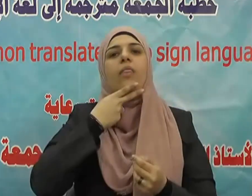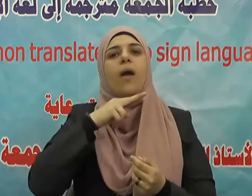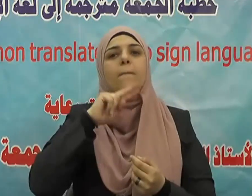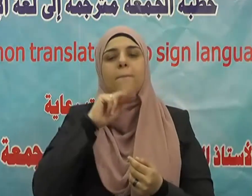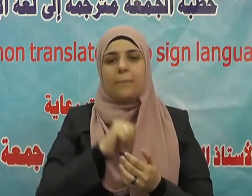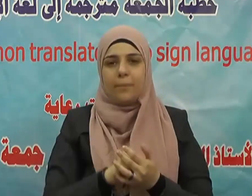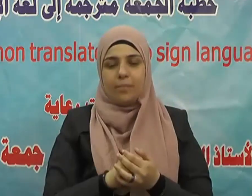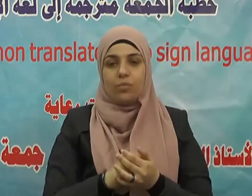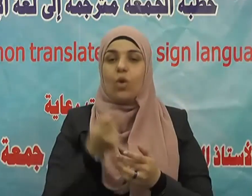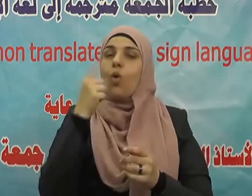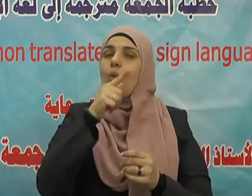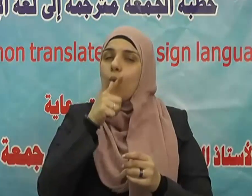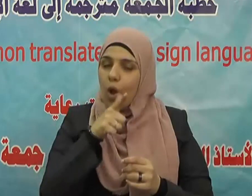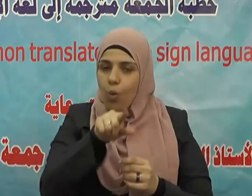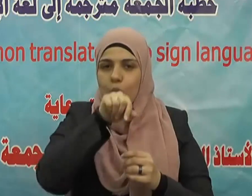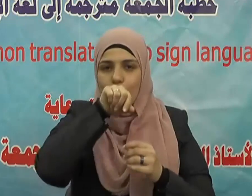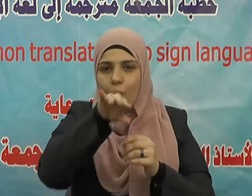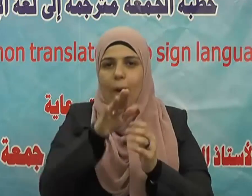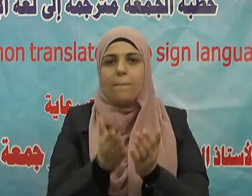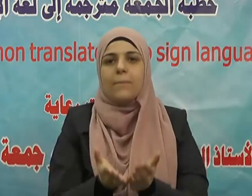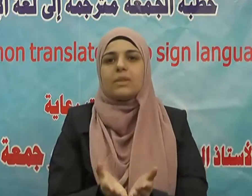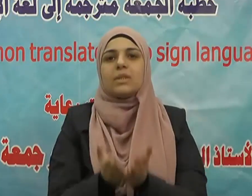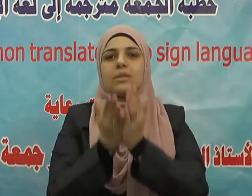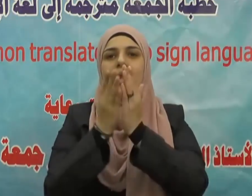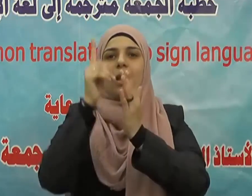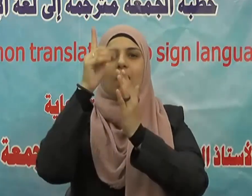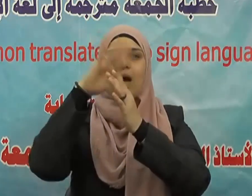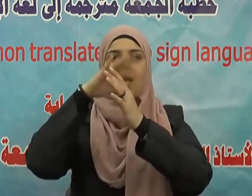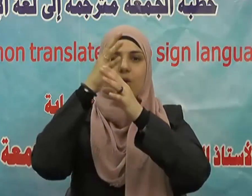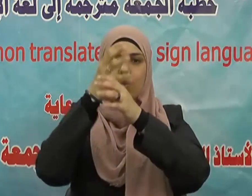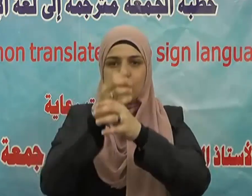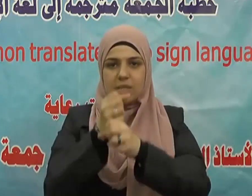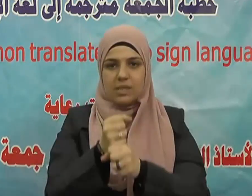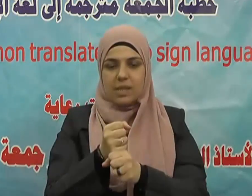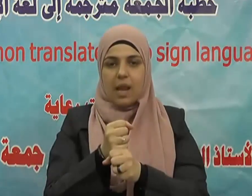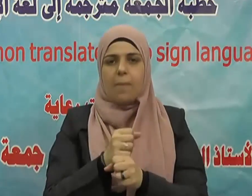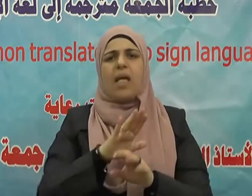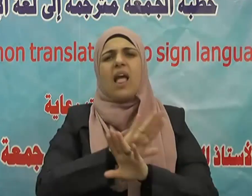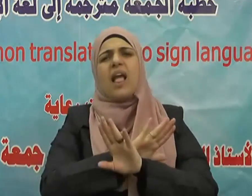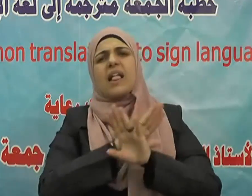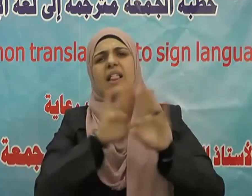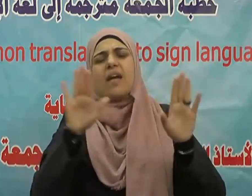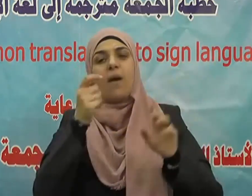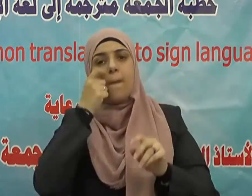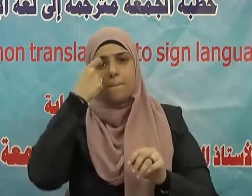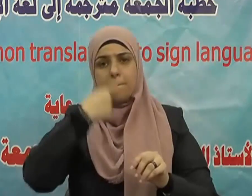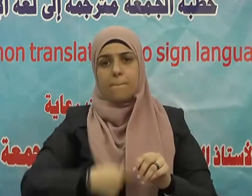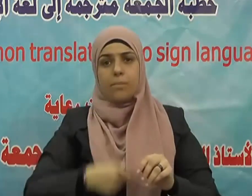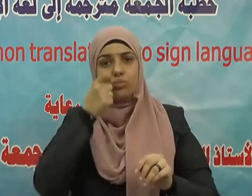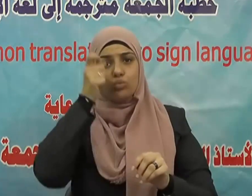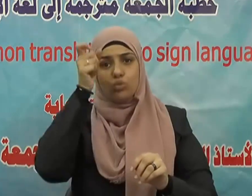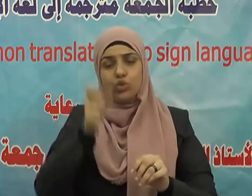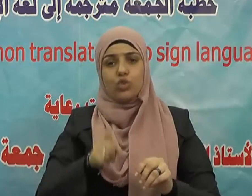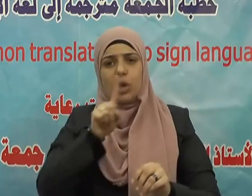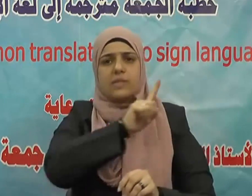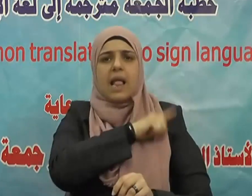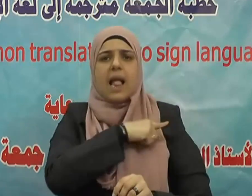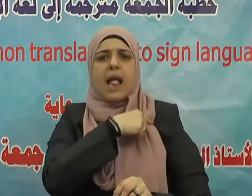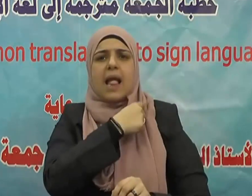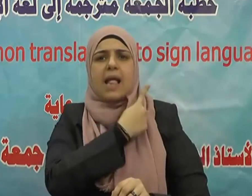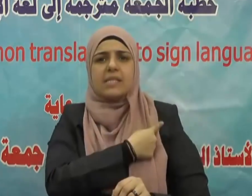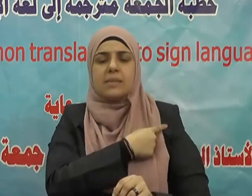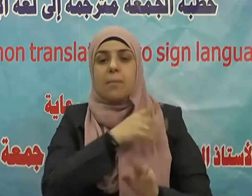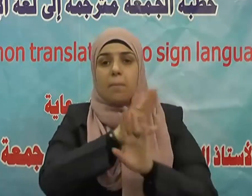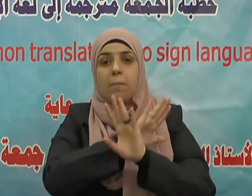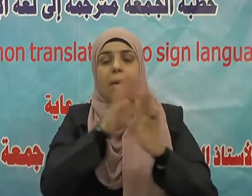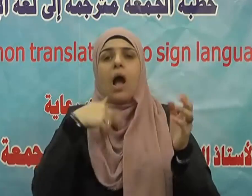الأمر يتعلق بشؤون الناس حيث يقول الحق سبحانه وتعالى يا